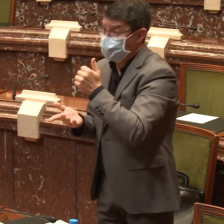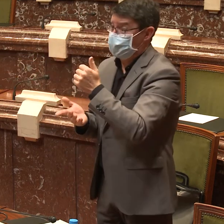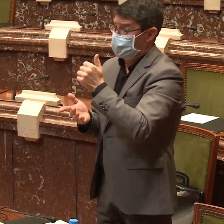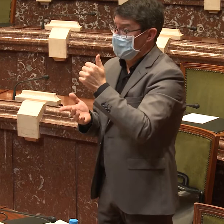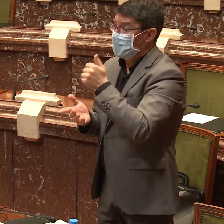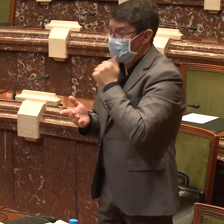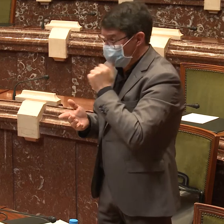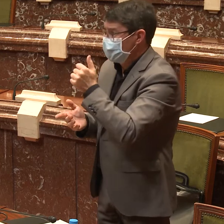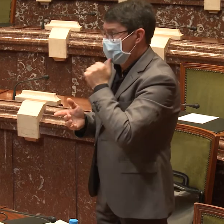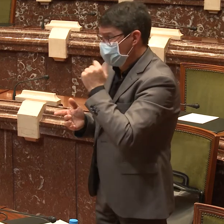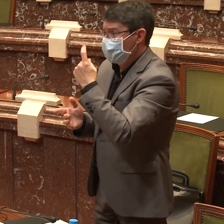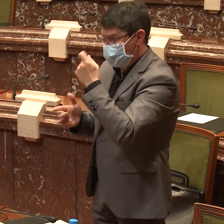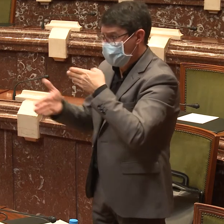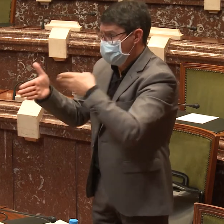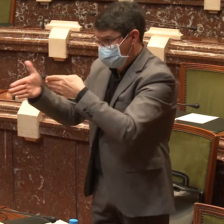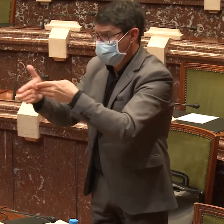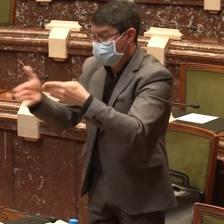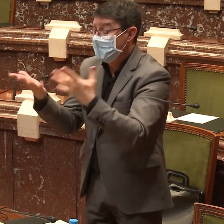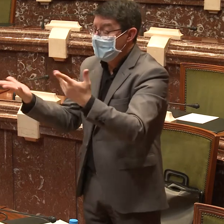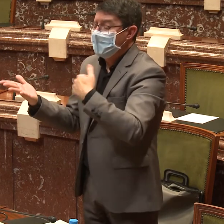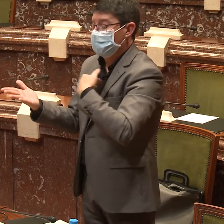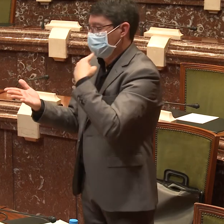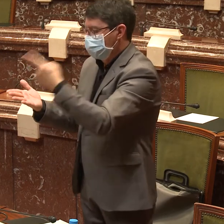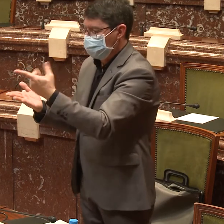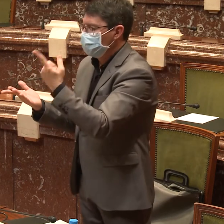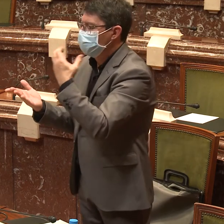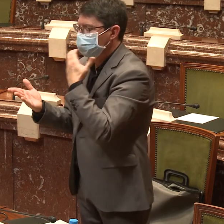la mejor respuesta a estas personas que necesitan esta adaptación.